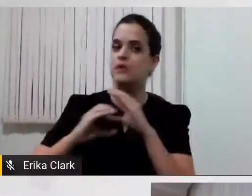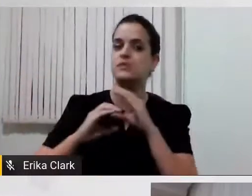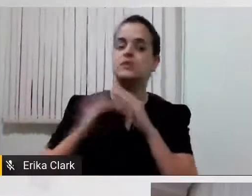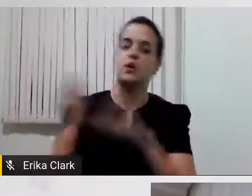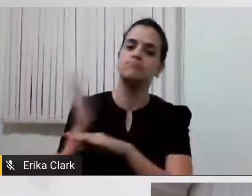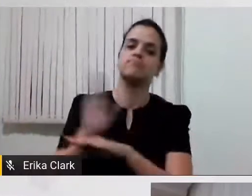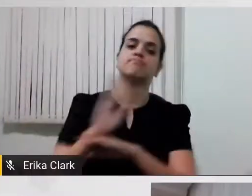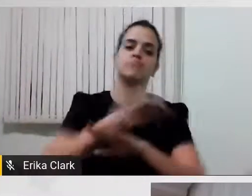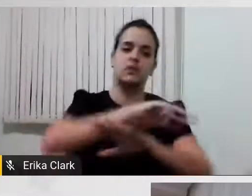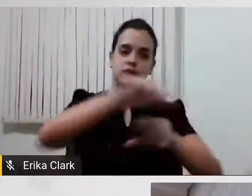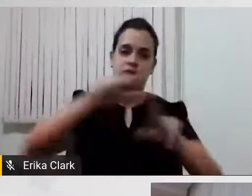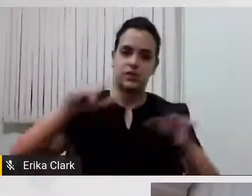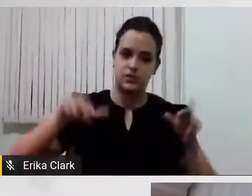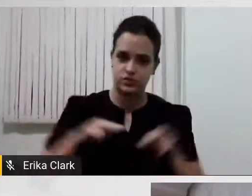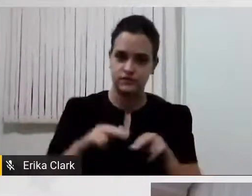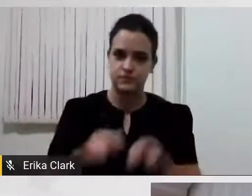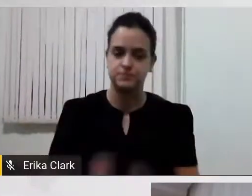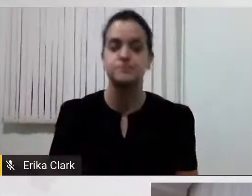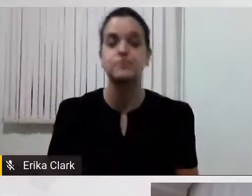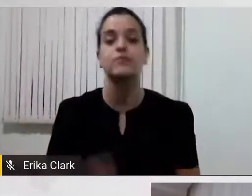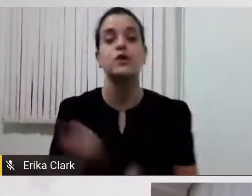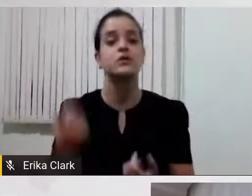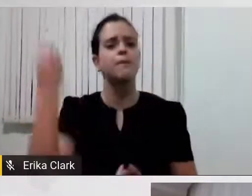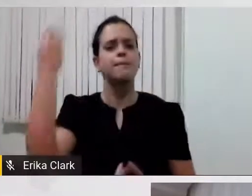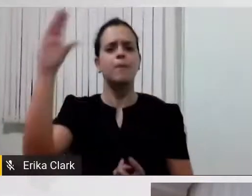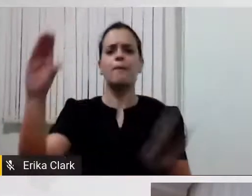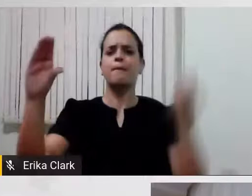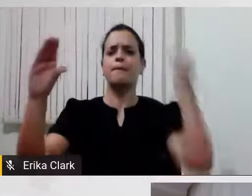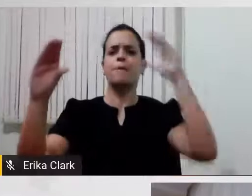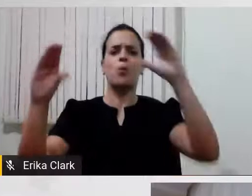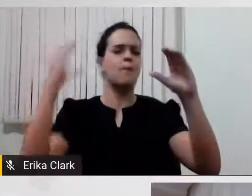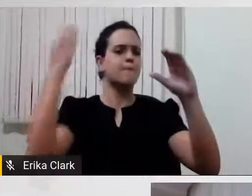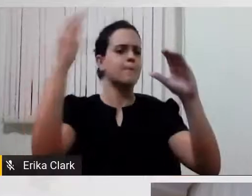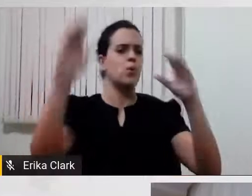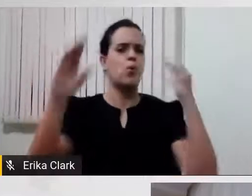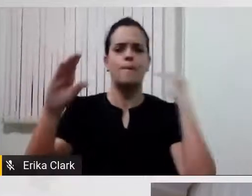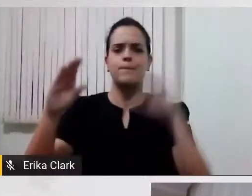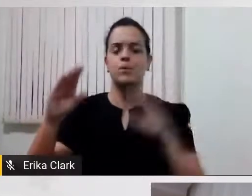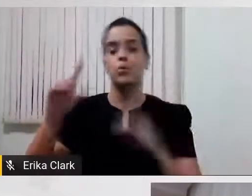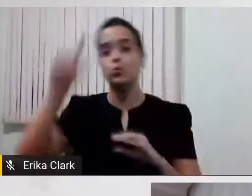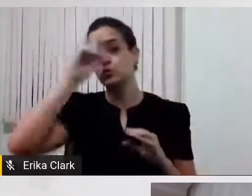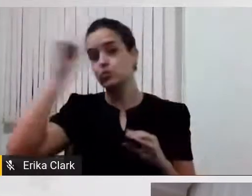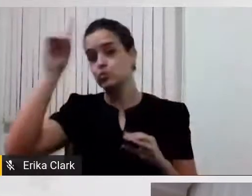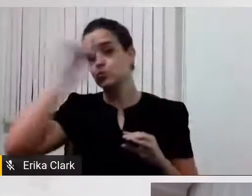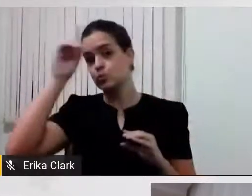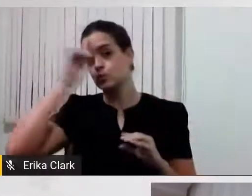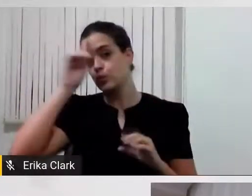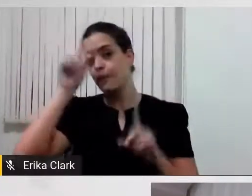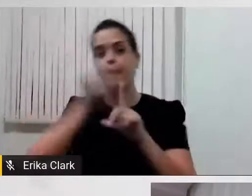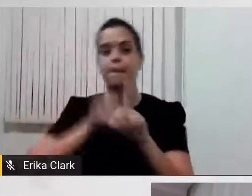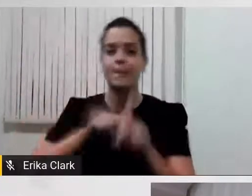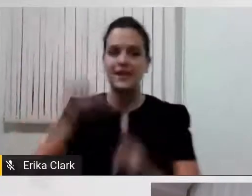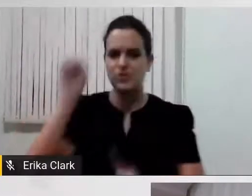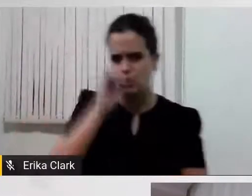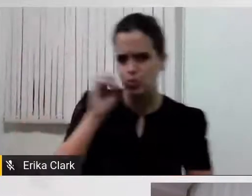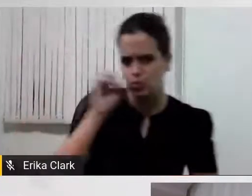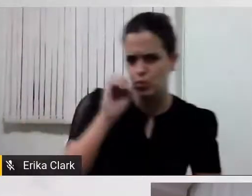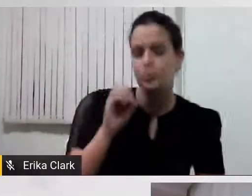nacional, e publicando cada dia do mês de outubro um pequeno vídeo onde tem o depoimento de pessoas que